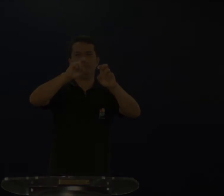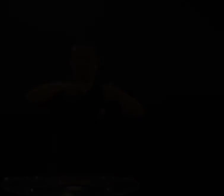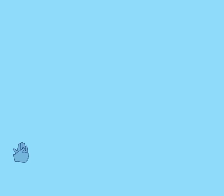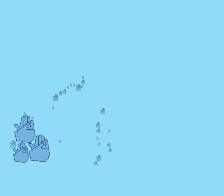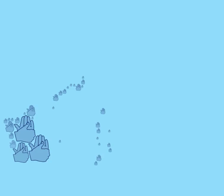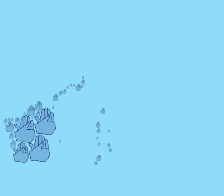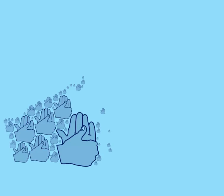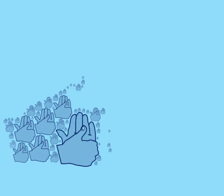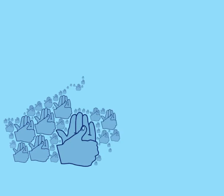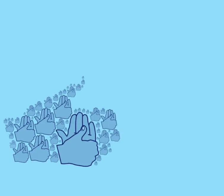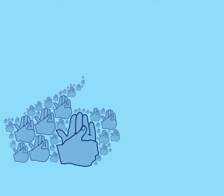Amém. Amém.